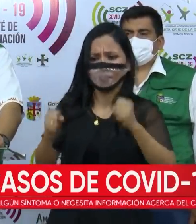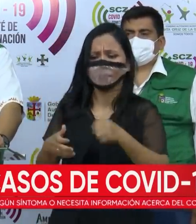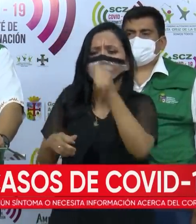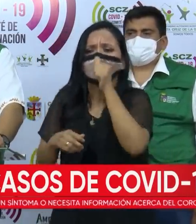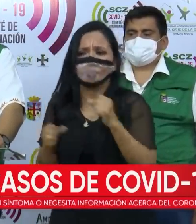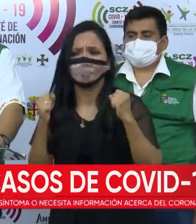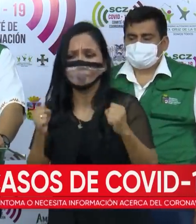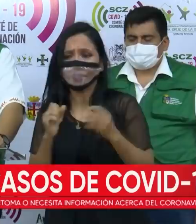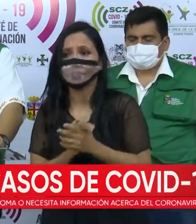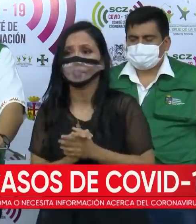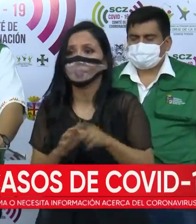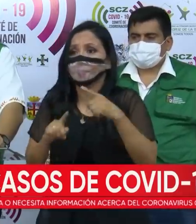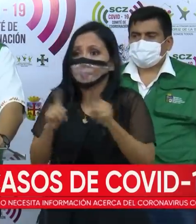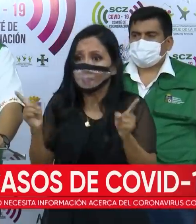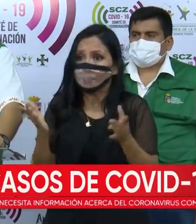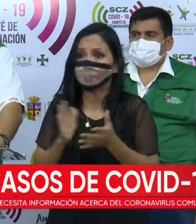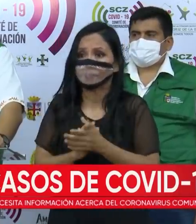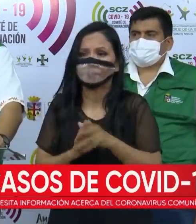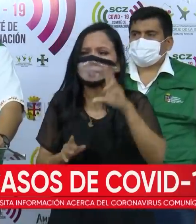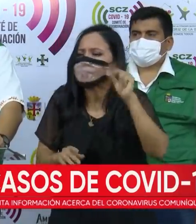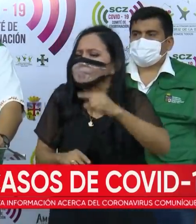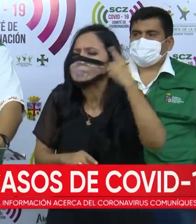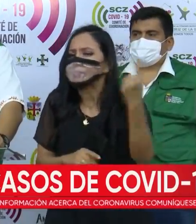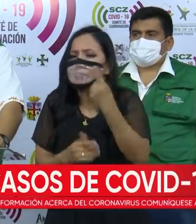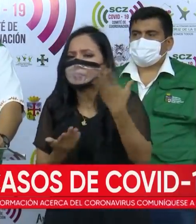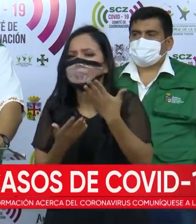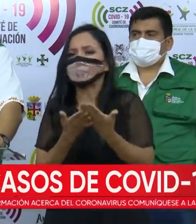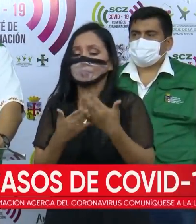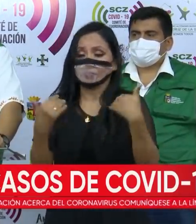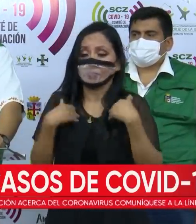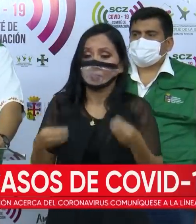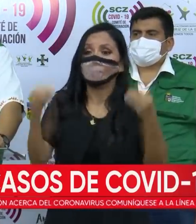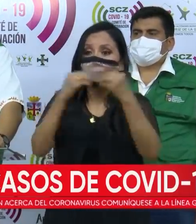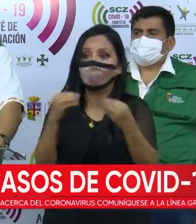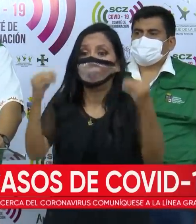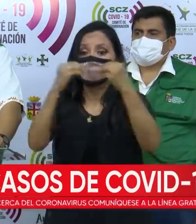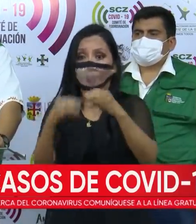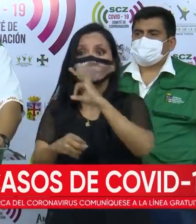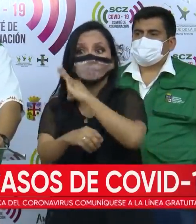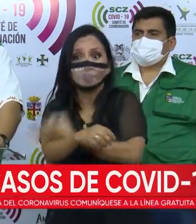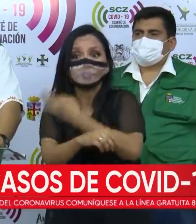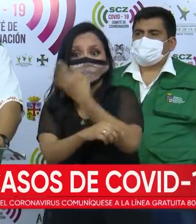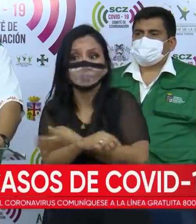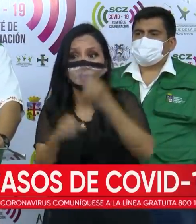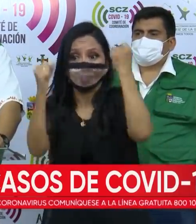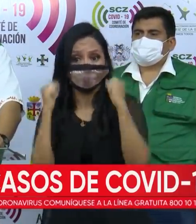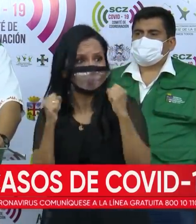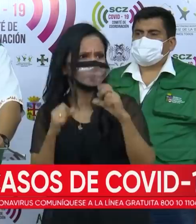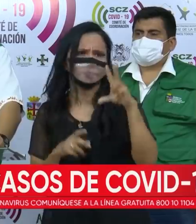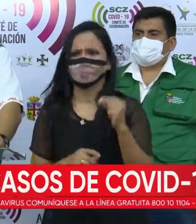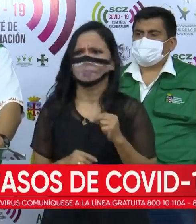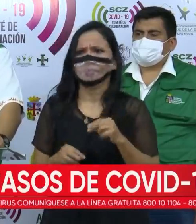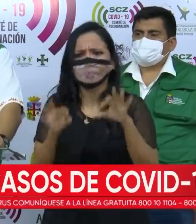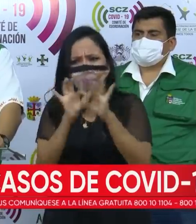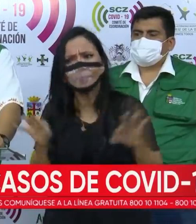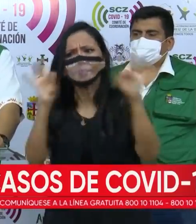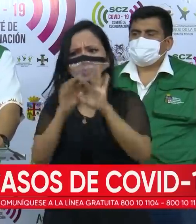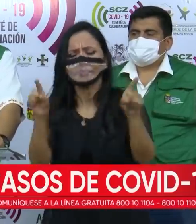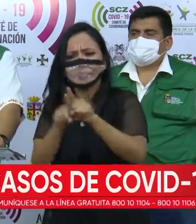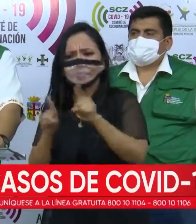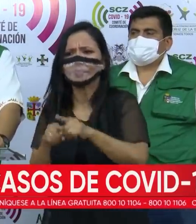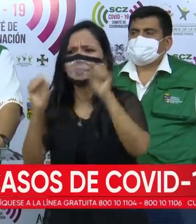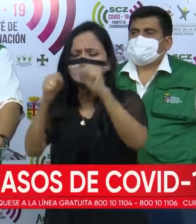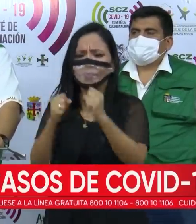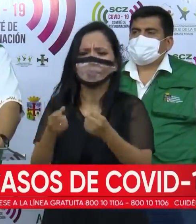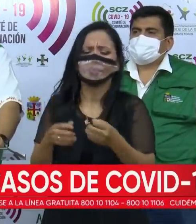soportar, pero no es solamente cada vez tener más fuerza y más fuerza para soportarlo. Lo importante es que podamos empezar a